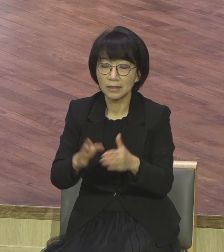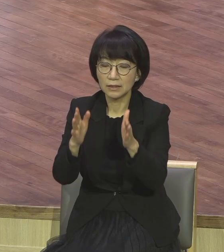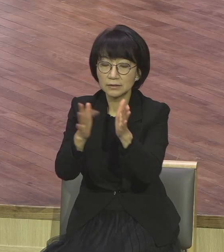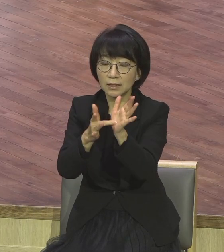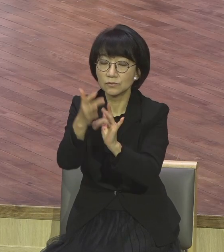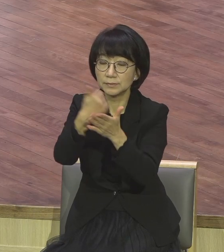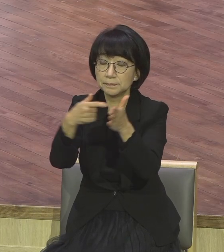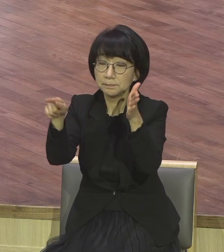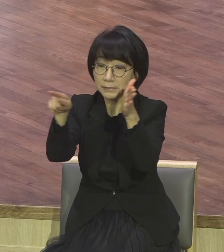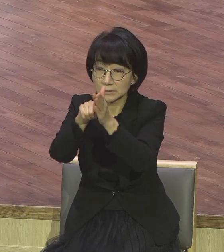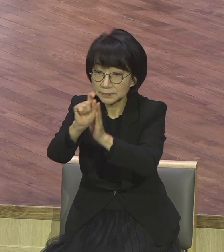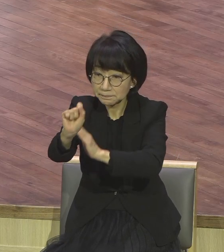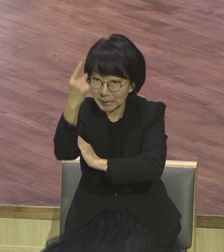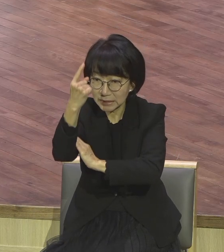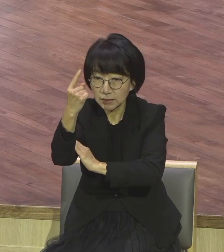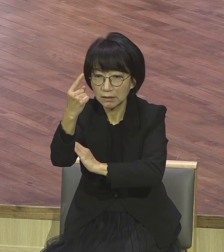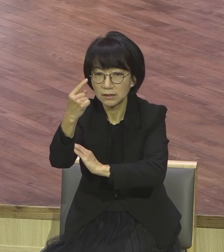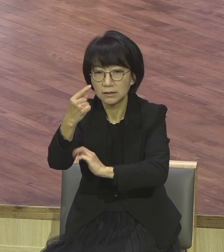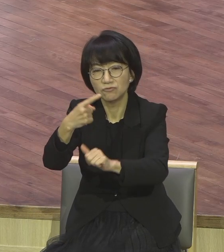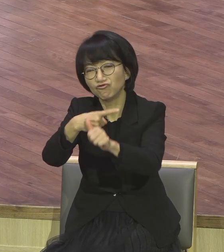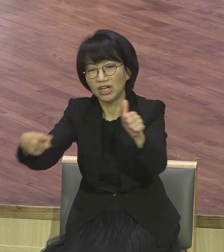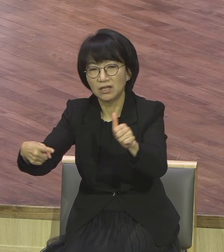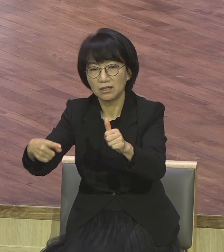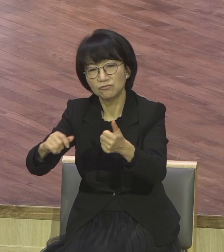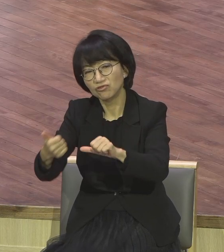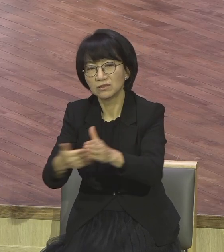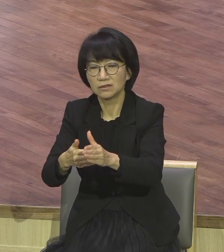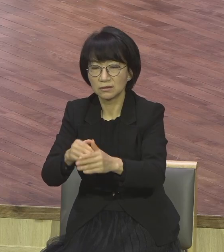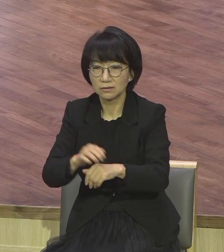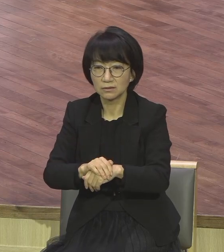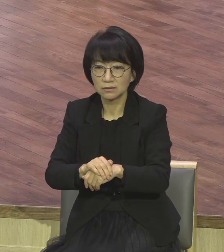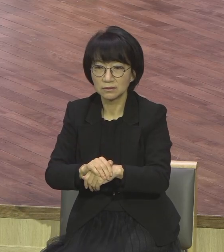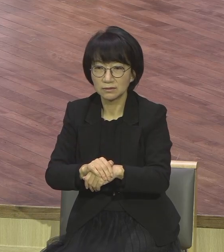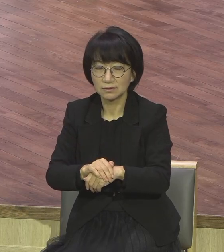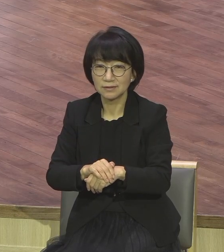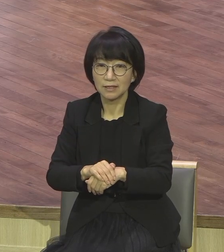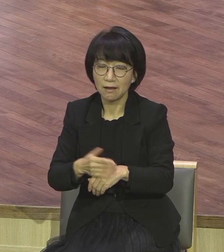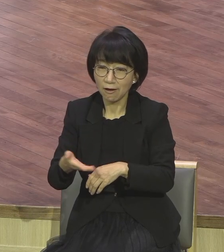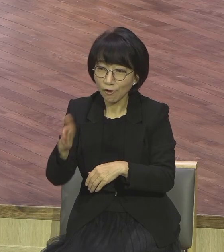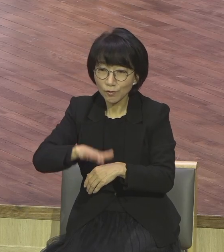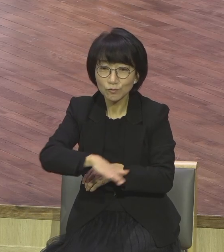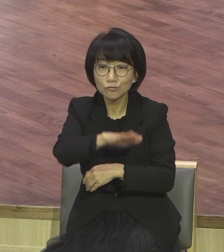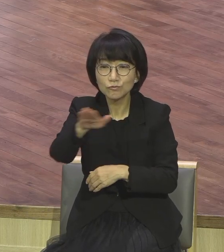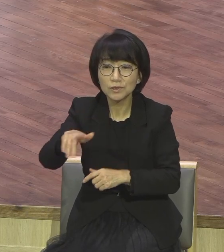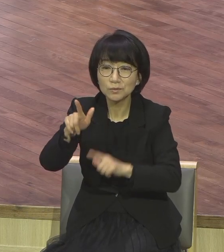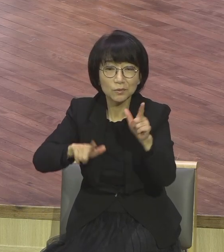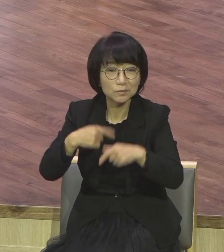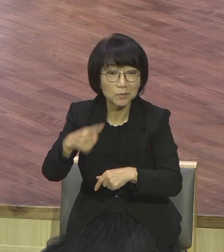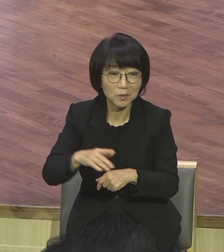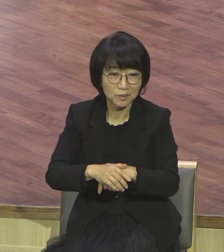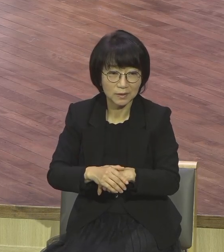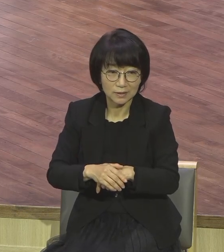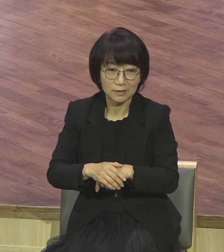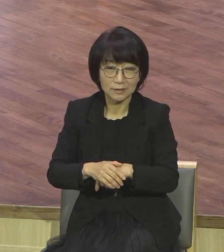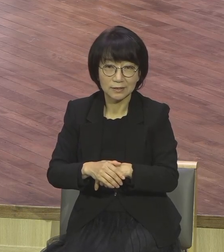우리는 얼마나 예수 이용하는지 몰라서 이용해요. 예수 믿는다. 아니요.